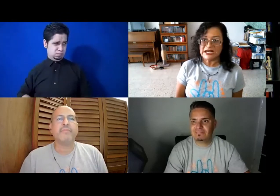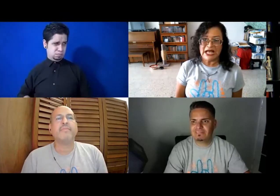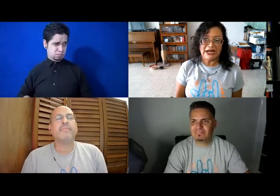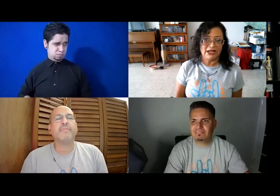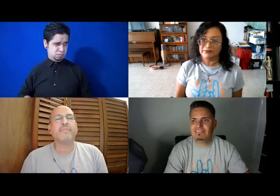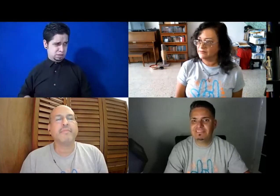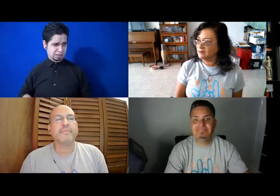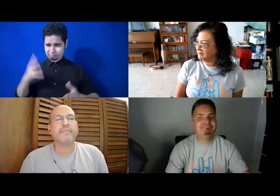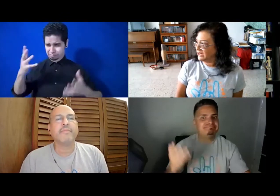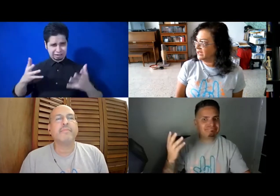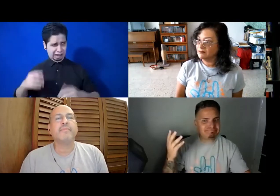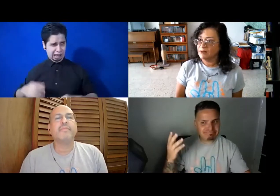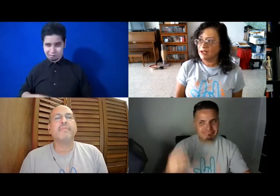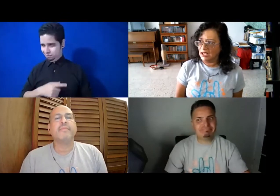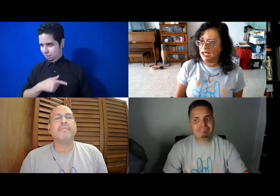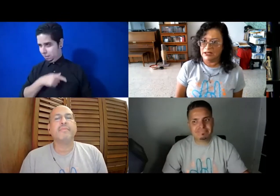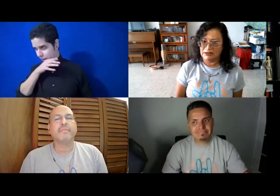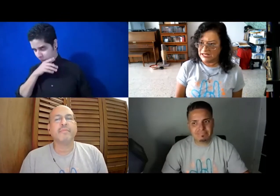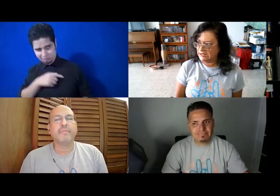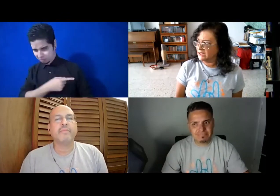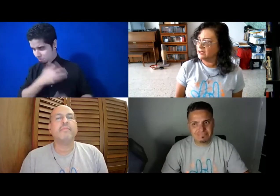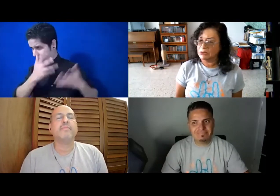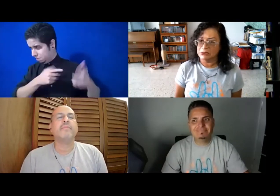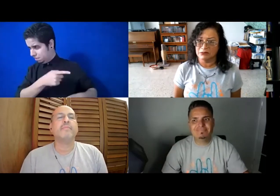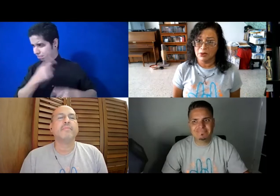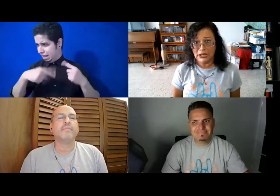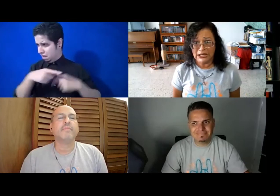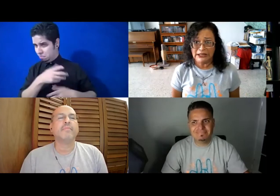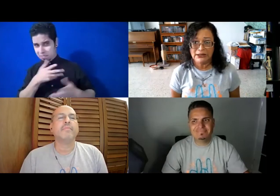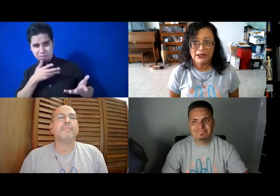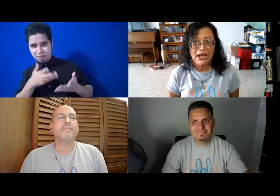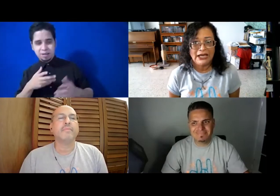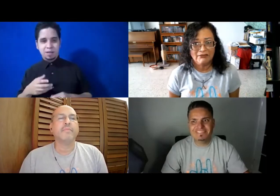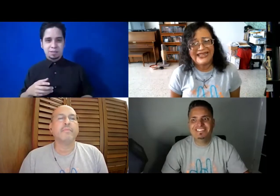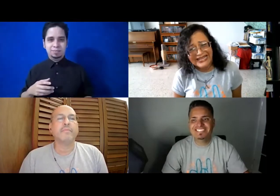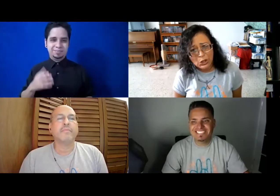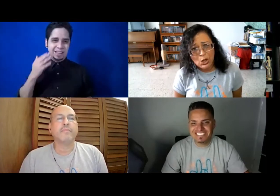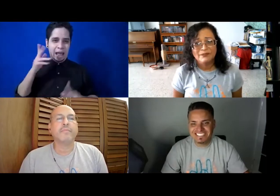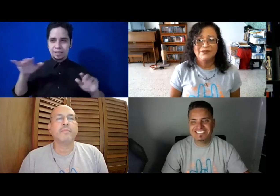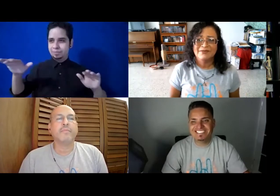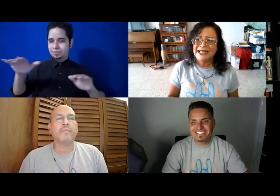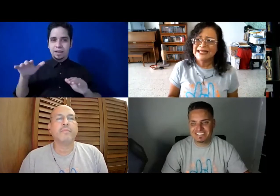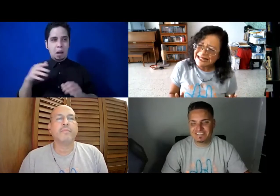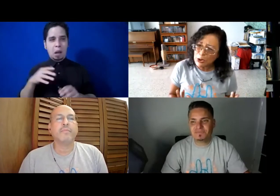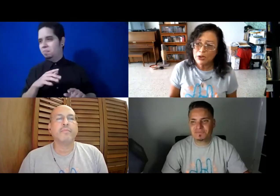raras. Ok. Ah, señas. Oh, ok. Ay, dito, el dito,